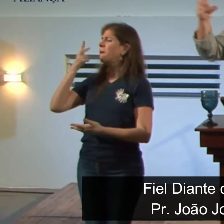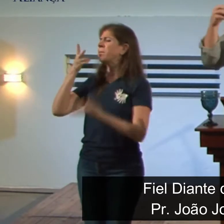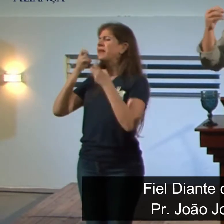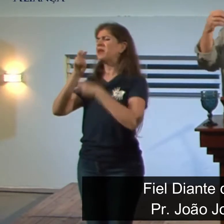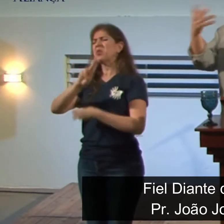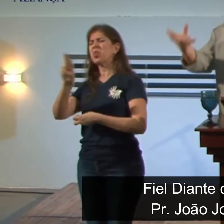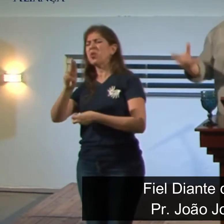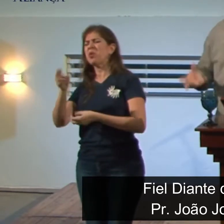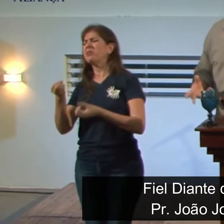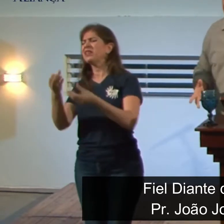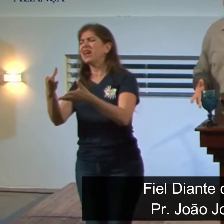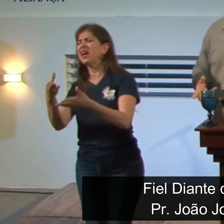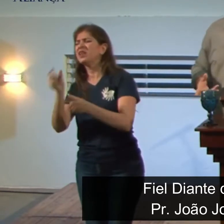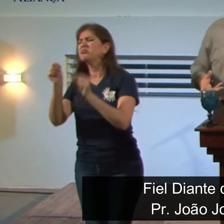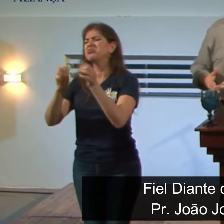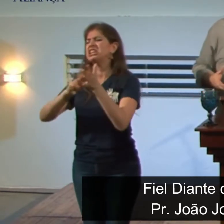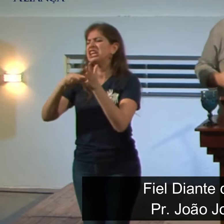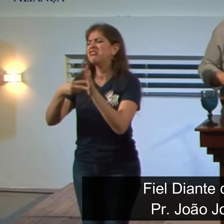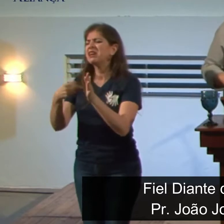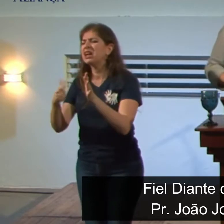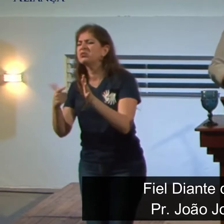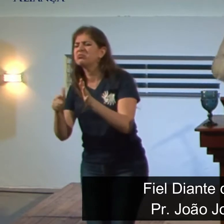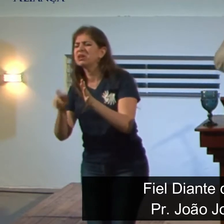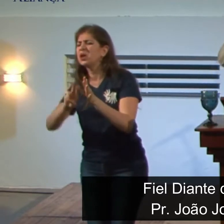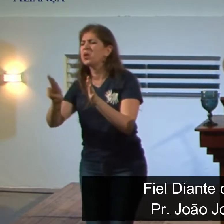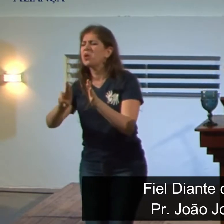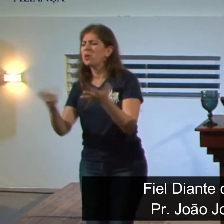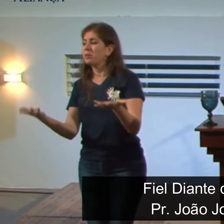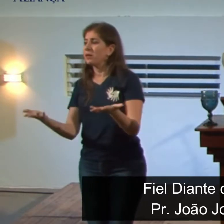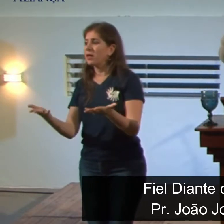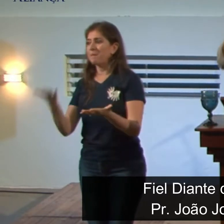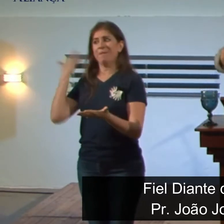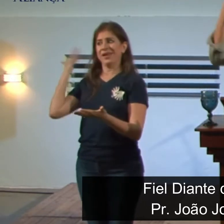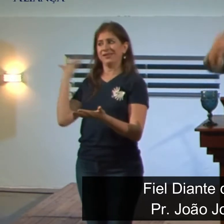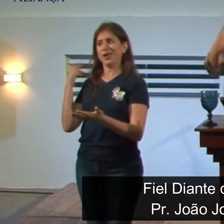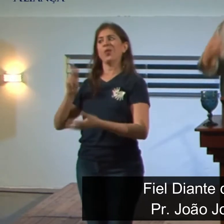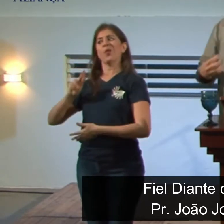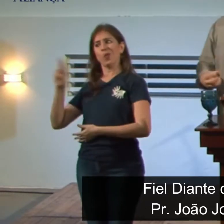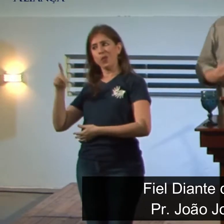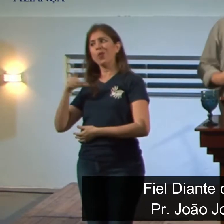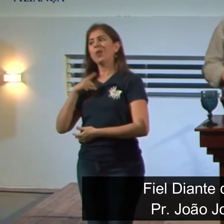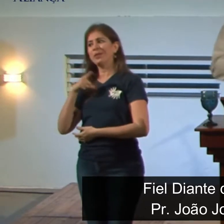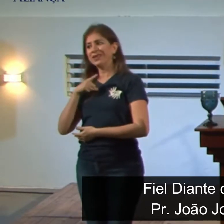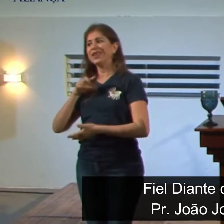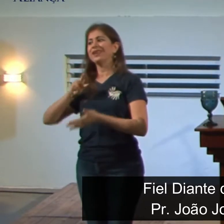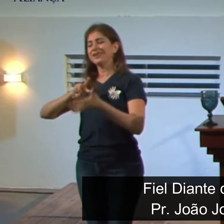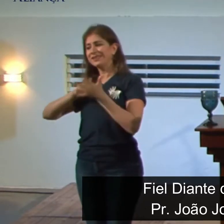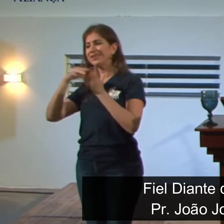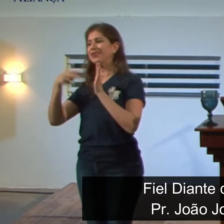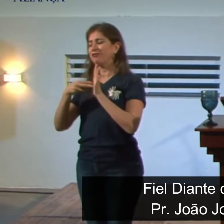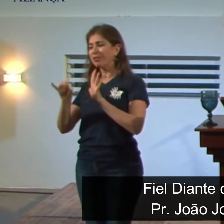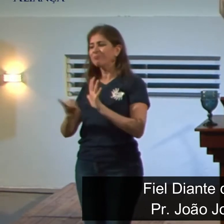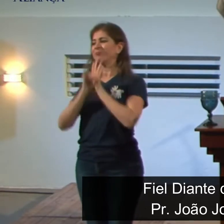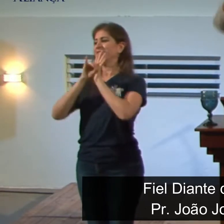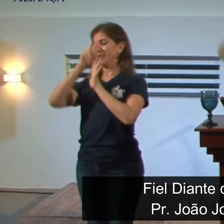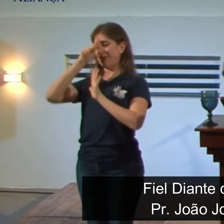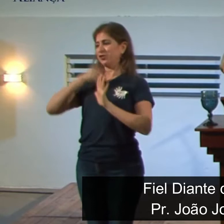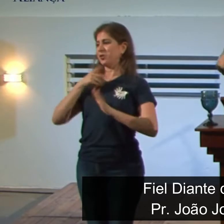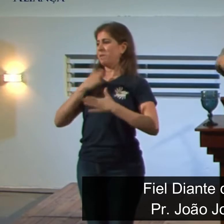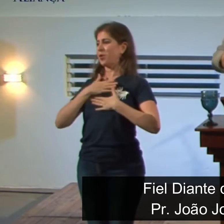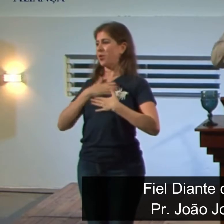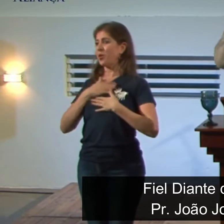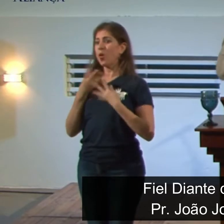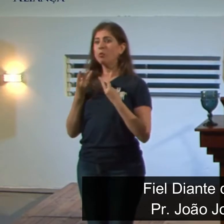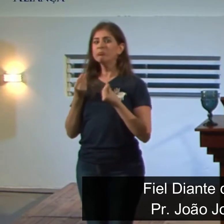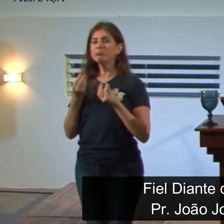A pessoa coloca o nome e muitas vezes não sabe qual o significado aquele nome tem. Mas, nessa época, os nomes estavam diretamente ligados à identidade ou à